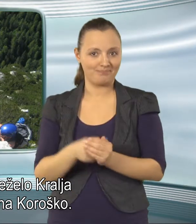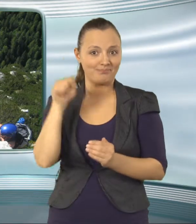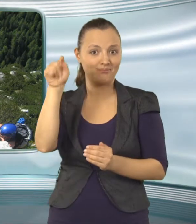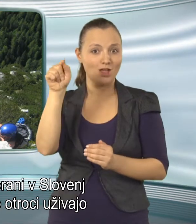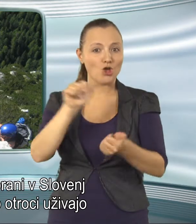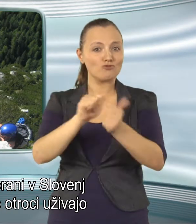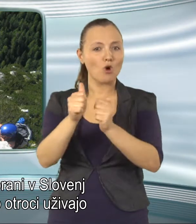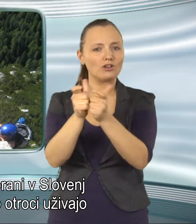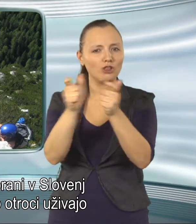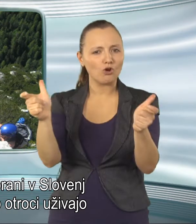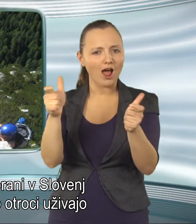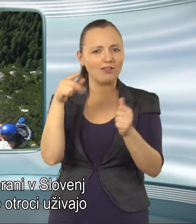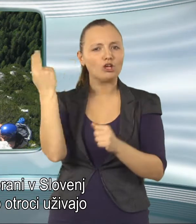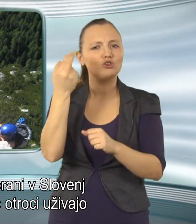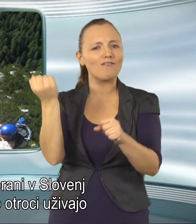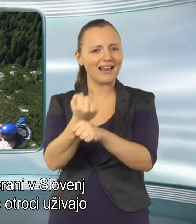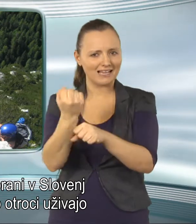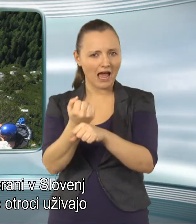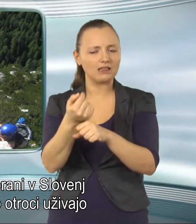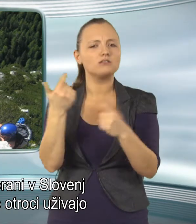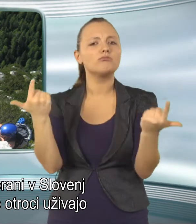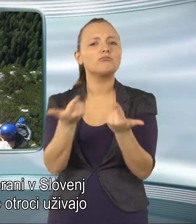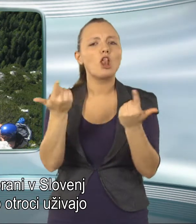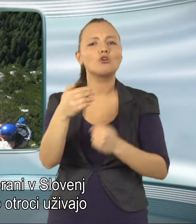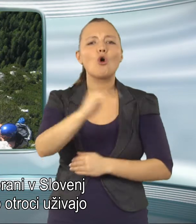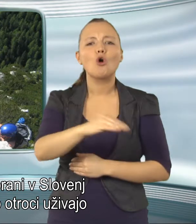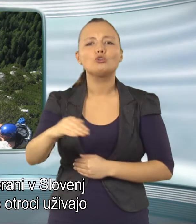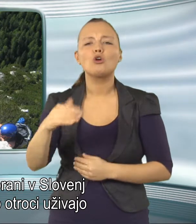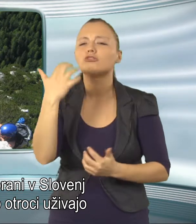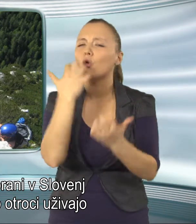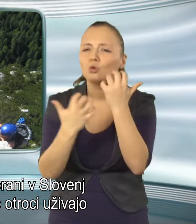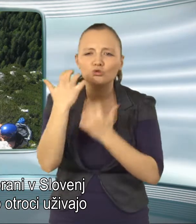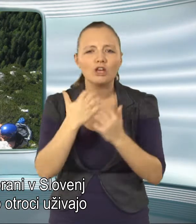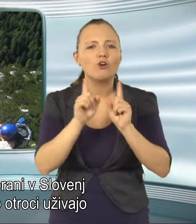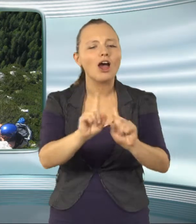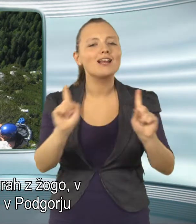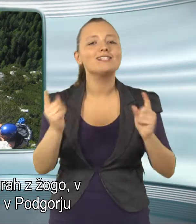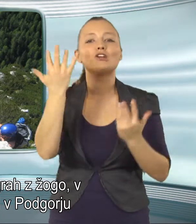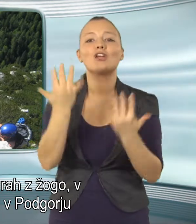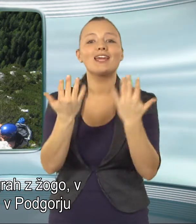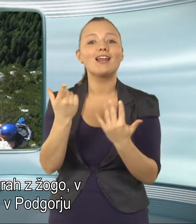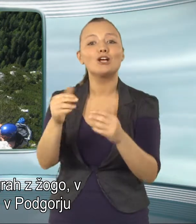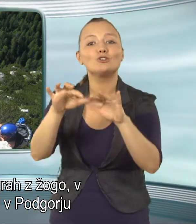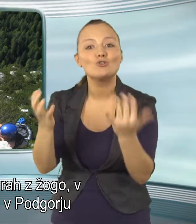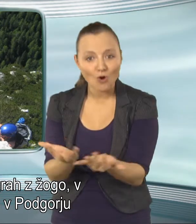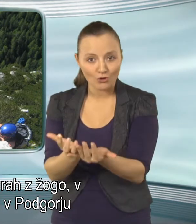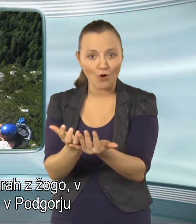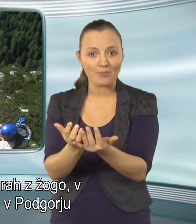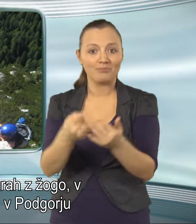V športni dvorani v Slovengradcu lahko troci uživajo v različnih igra žogo. V telovadnici v